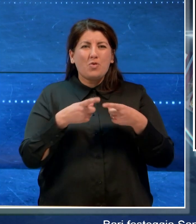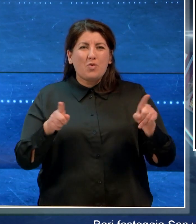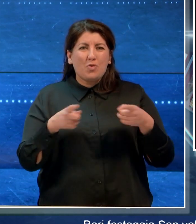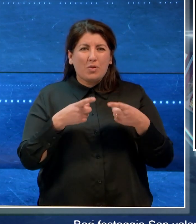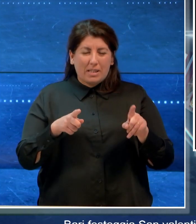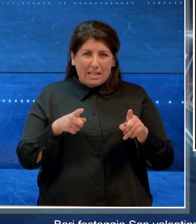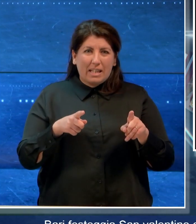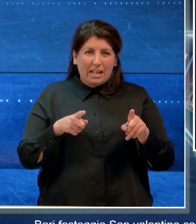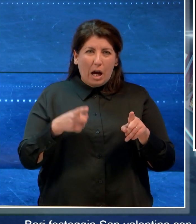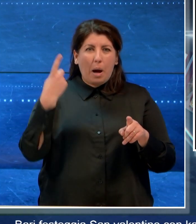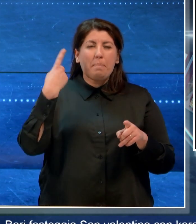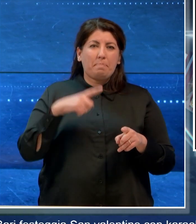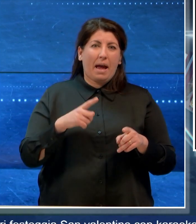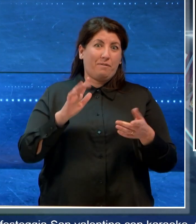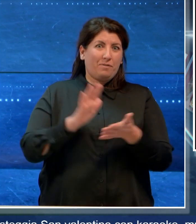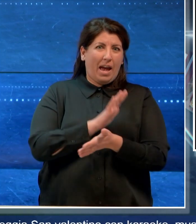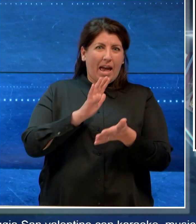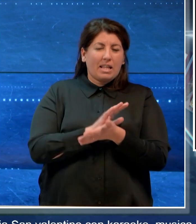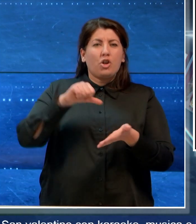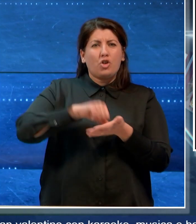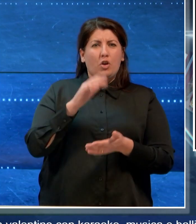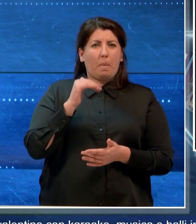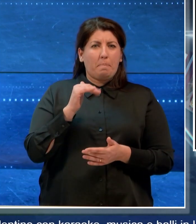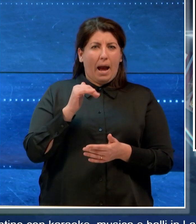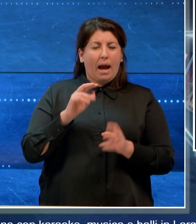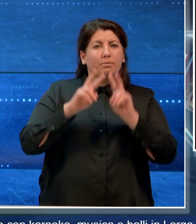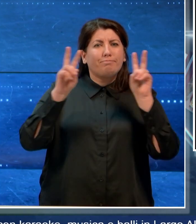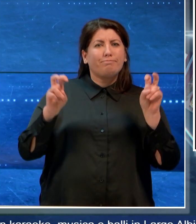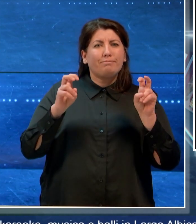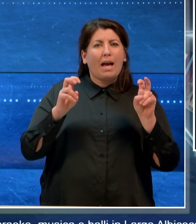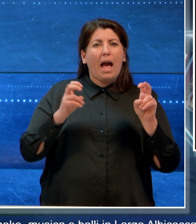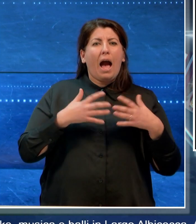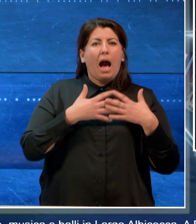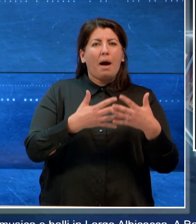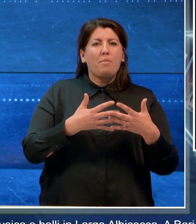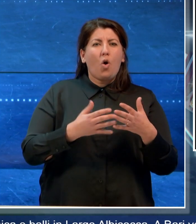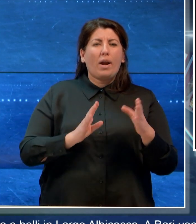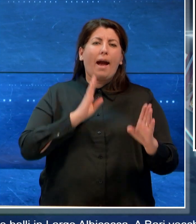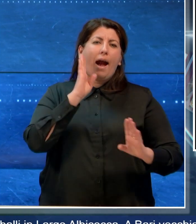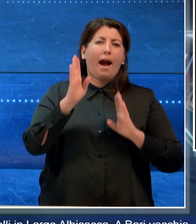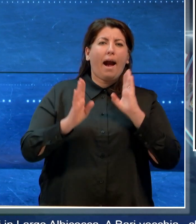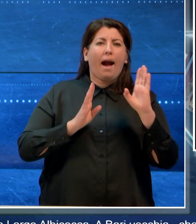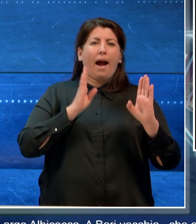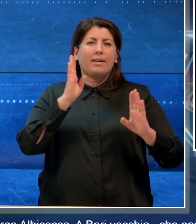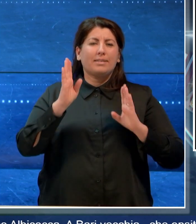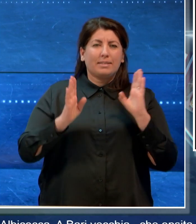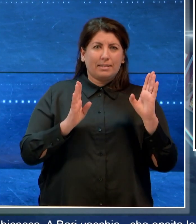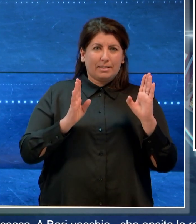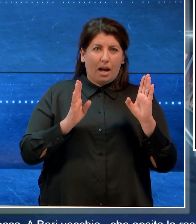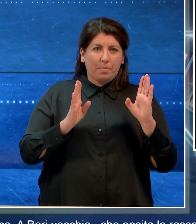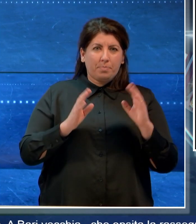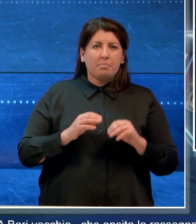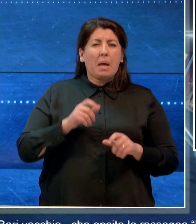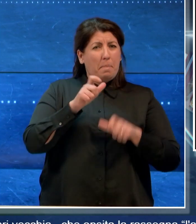che ospita la rassegna L'amore Canta. Centinaia le persone in piazza, così come in piazza